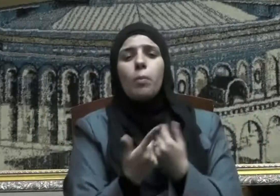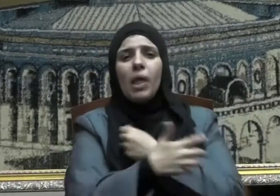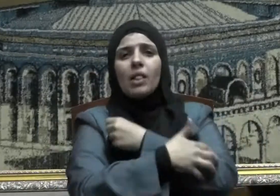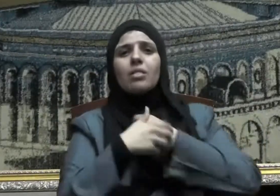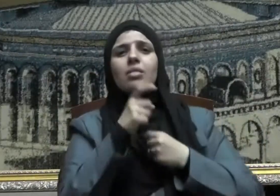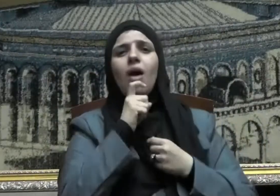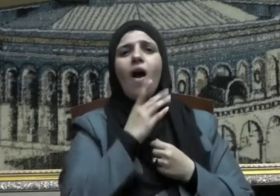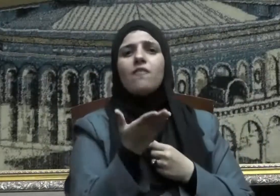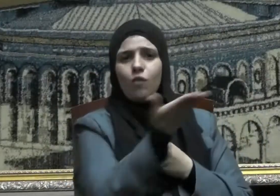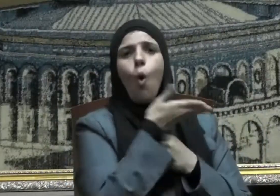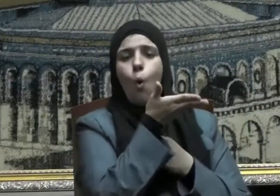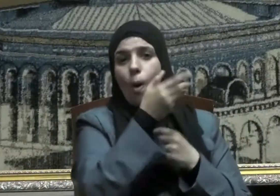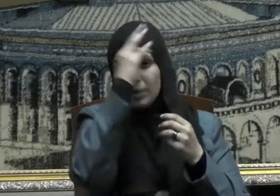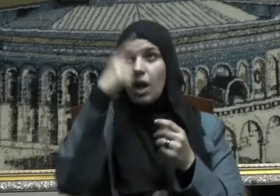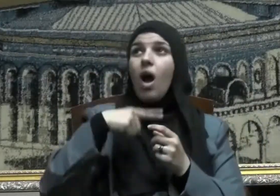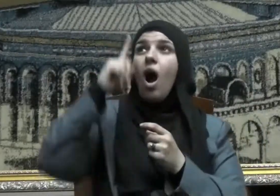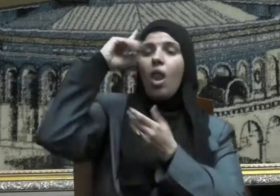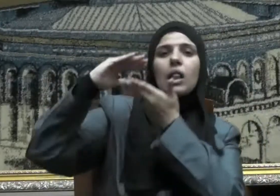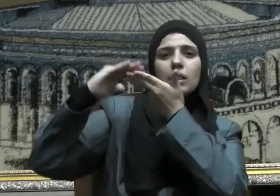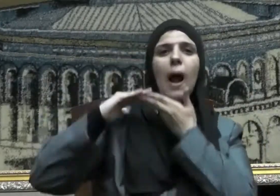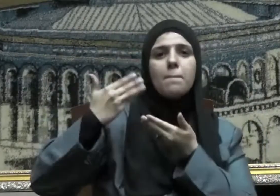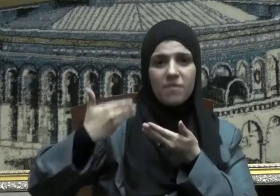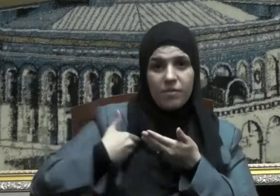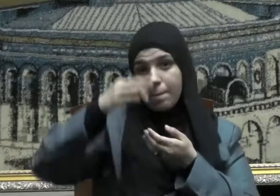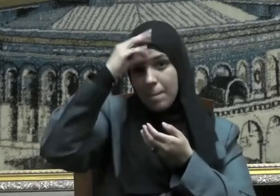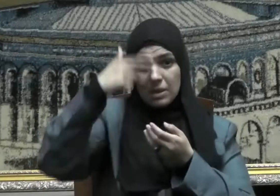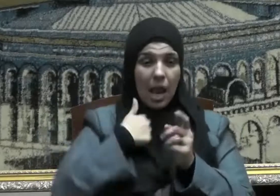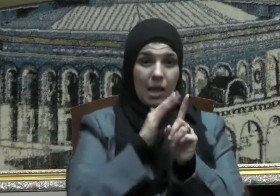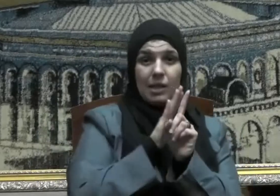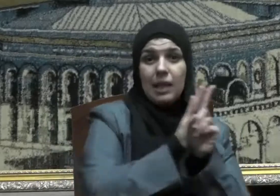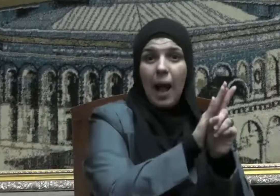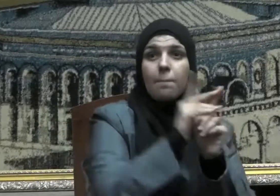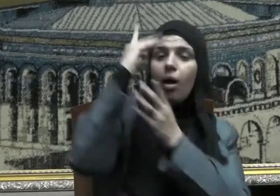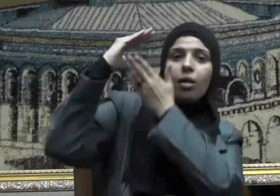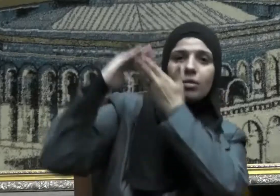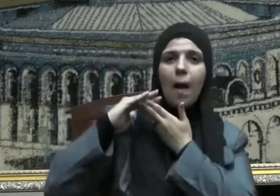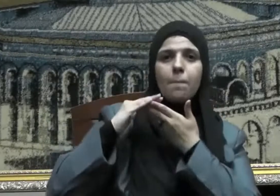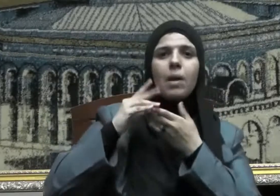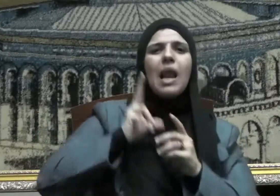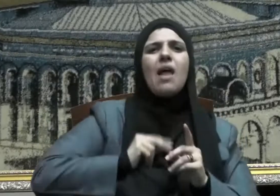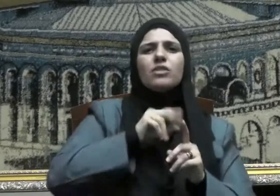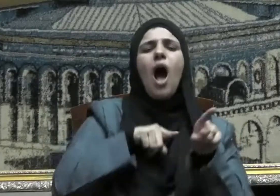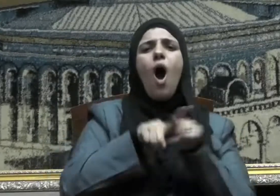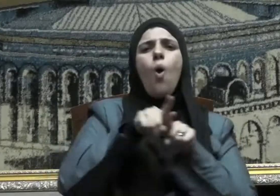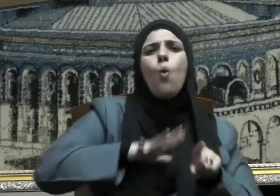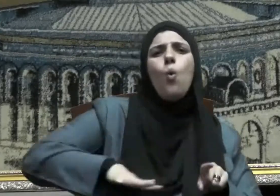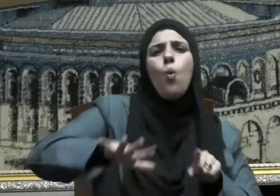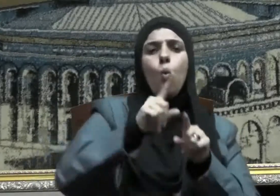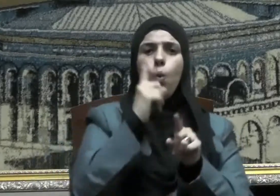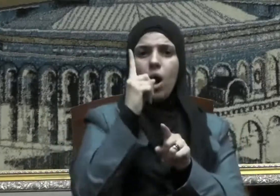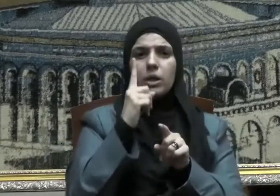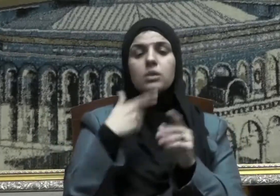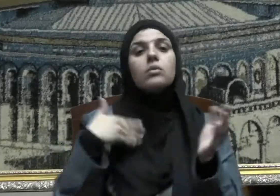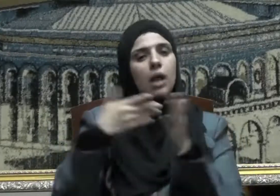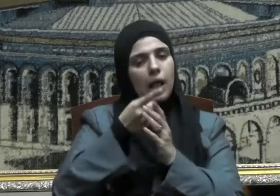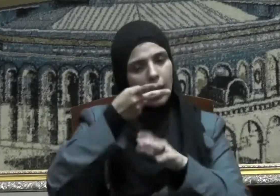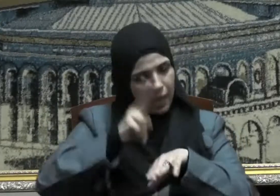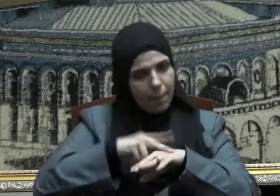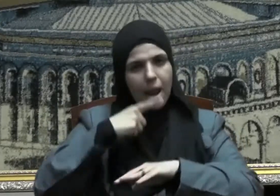بدعفائكم فالله في عون العبد ما كان العبد في عون أخيه ومن